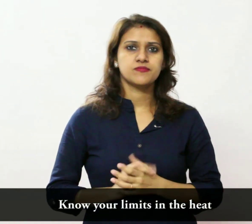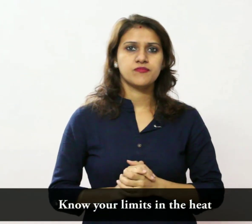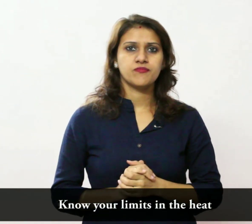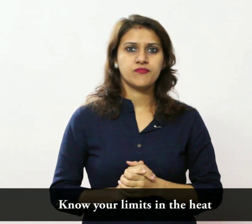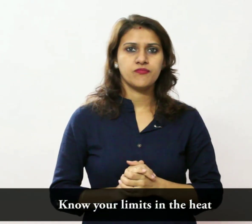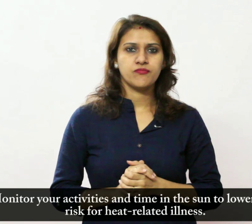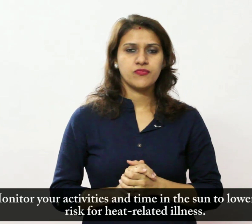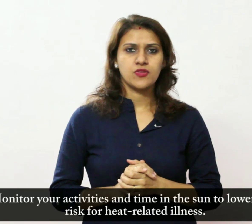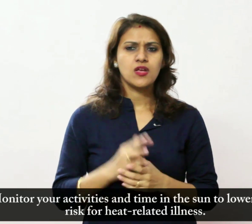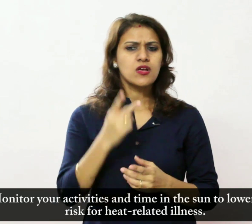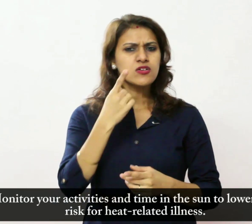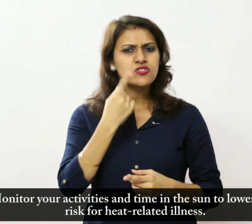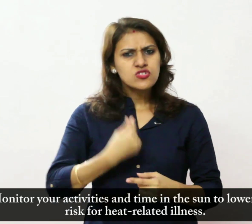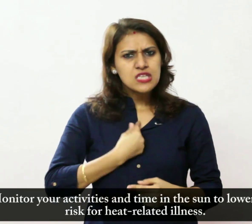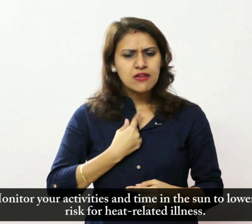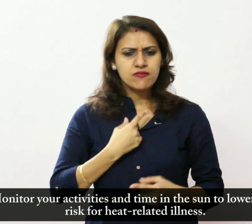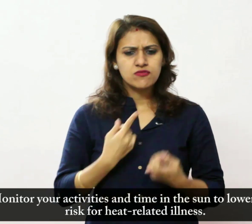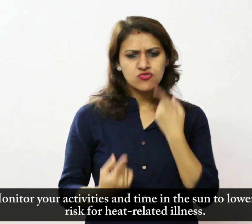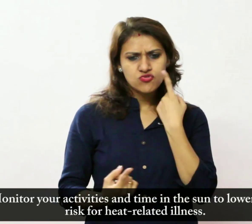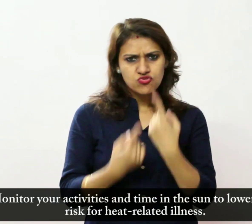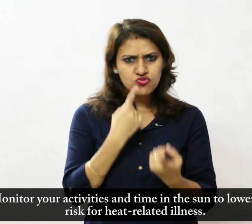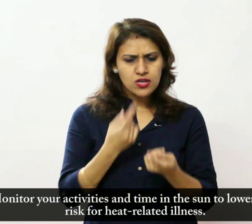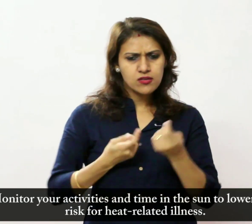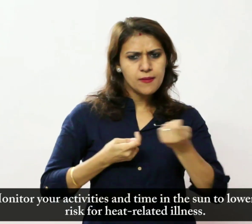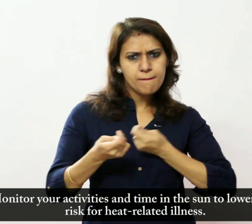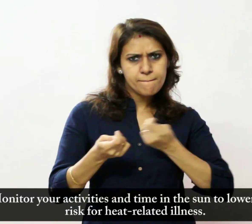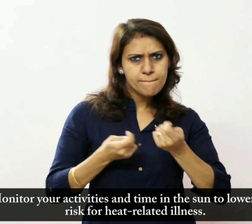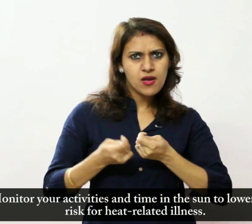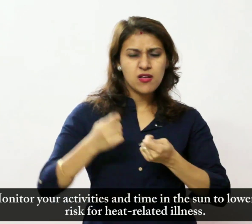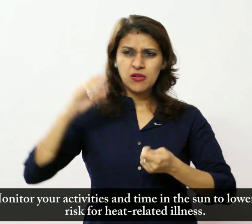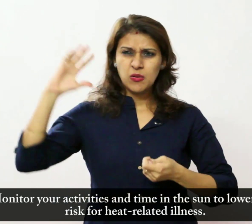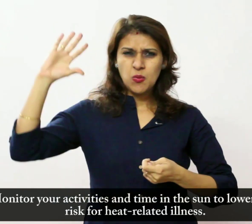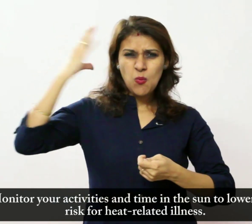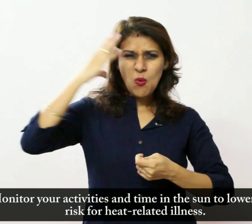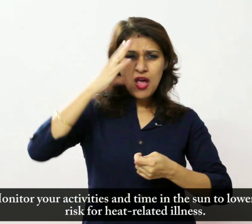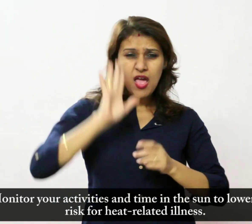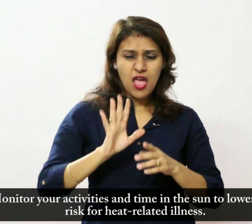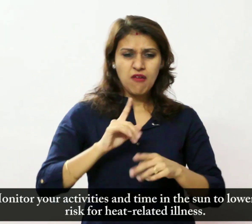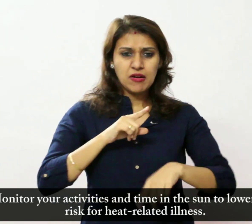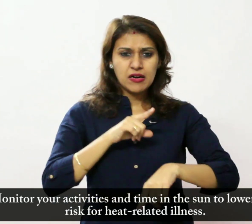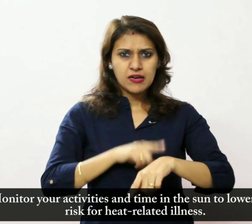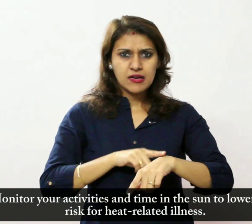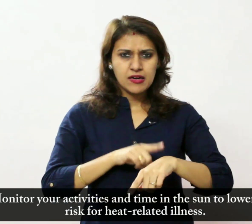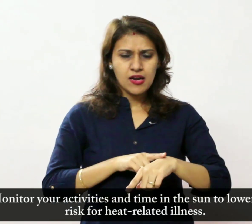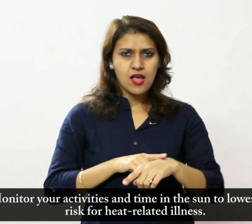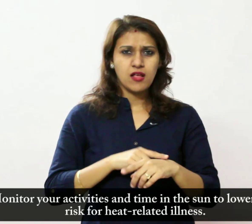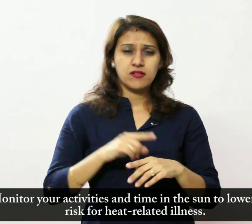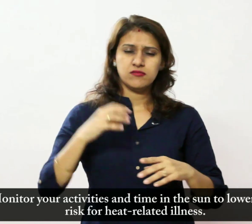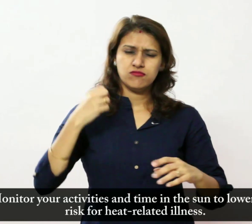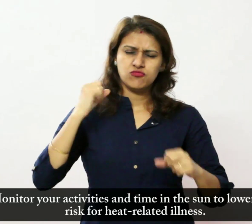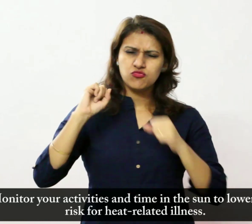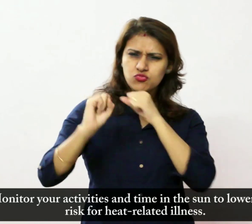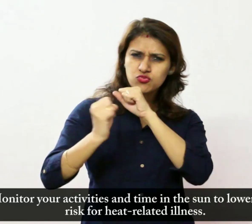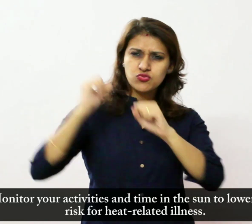गर्मी से संबद्दित बिमारी के लिए अपने जोखिम को कम करने के लिए थूप में अपनी गती विधियों